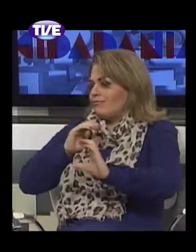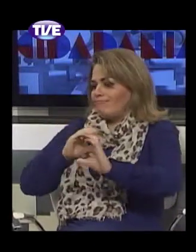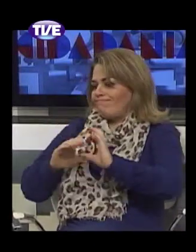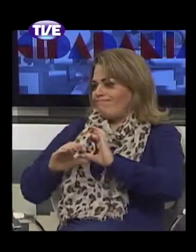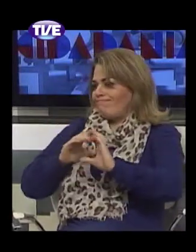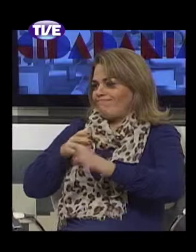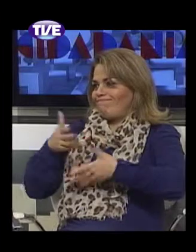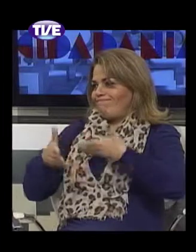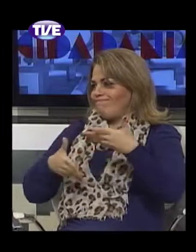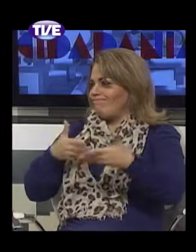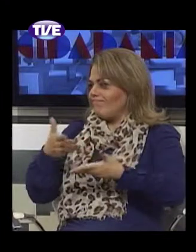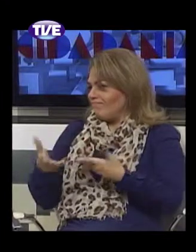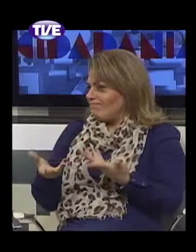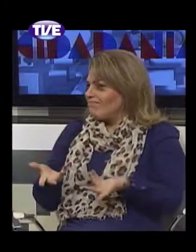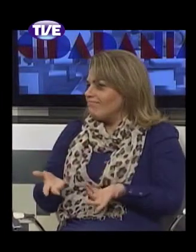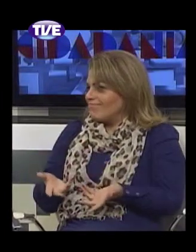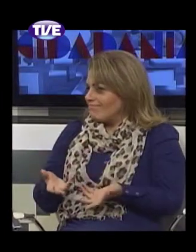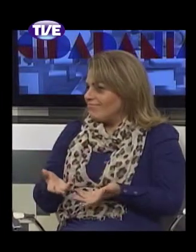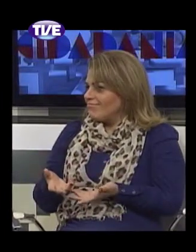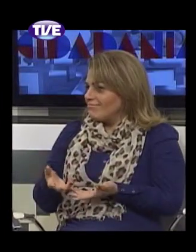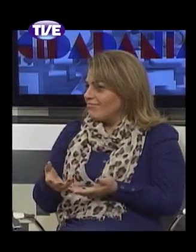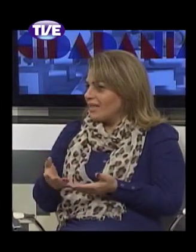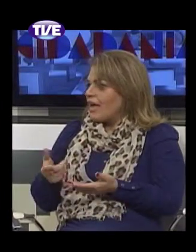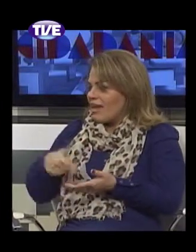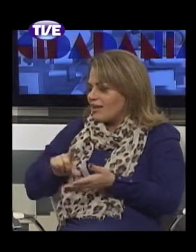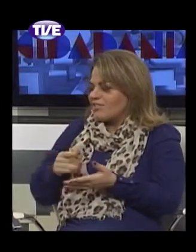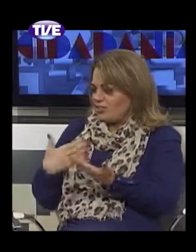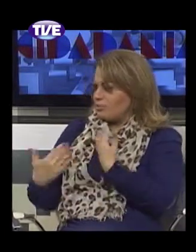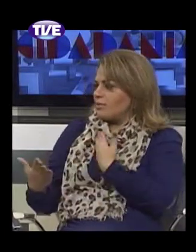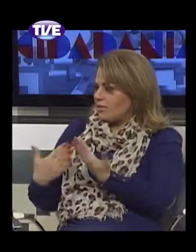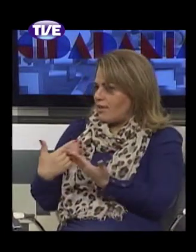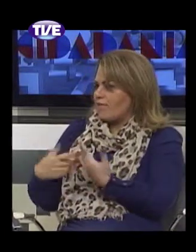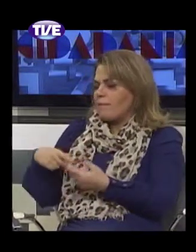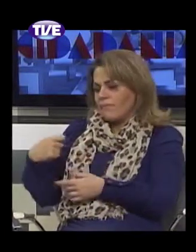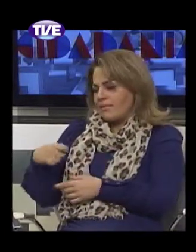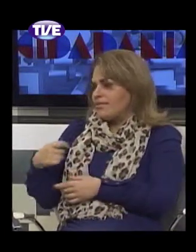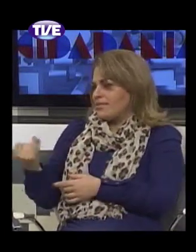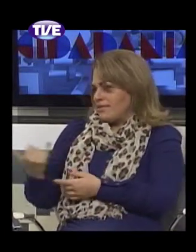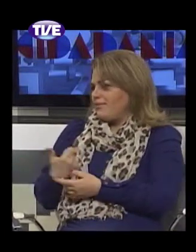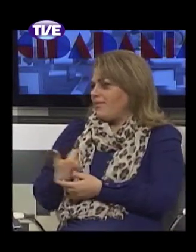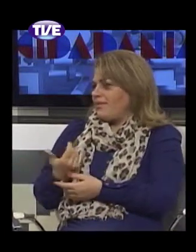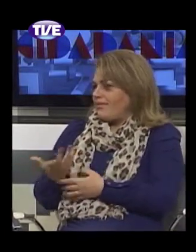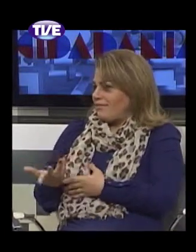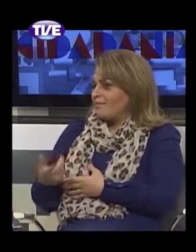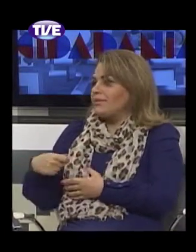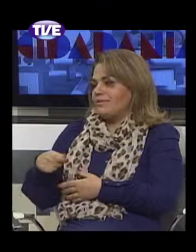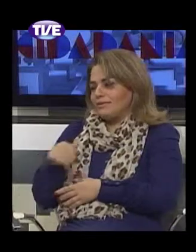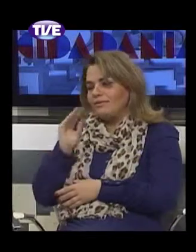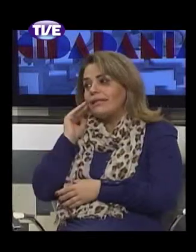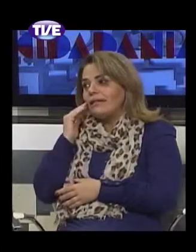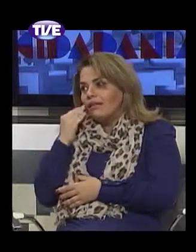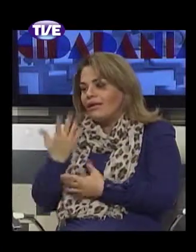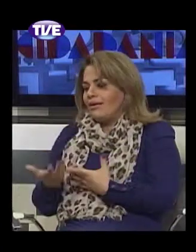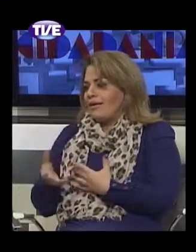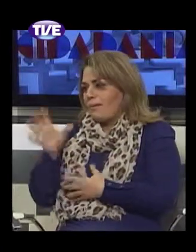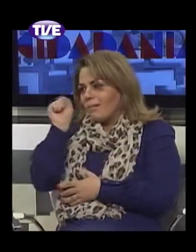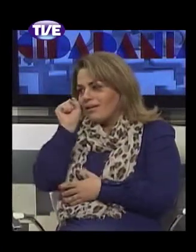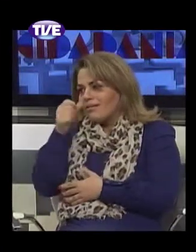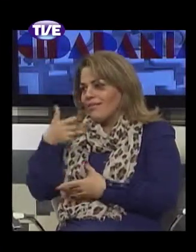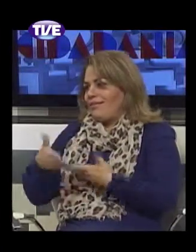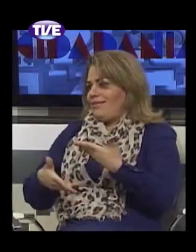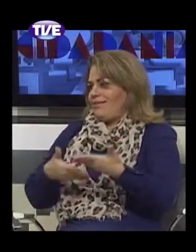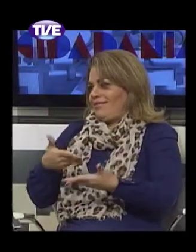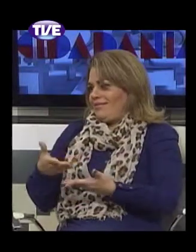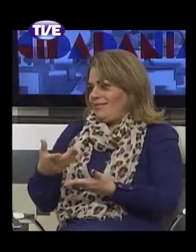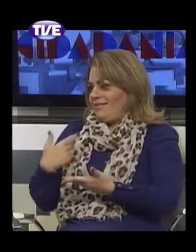dialogar na língua de sinais com a comunidade, a gente conversava antes do programa preciso compreender a língua e começar a